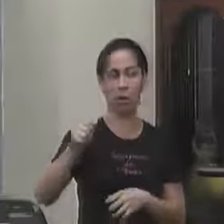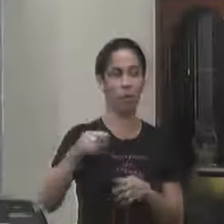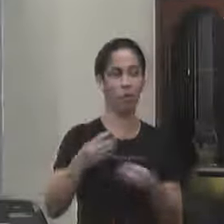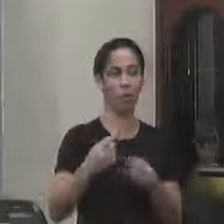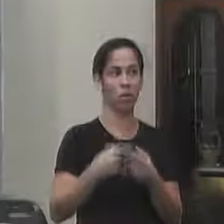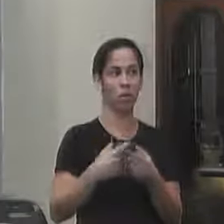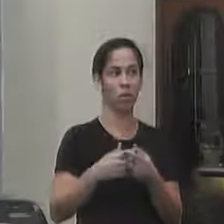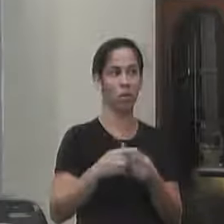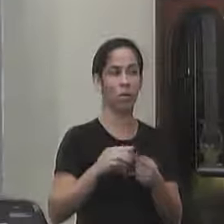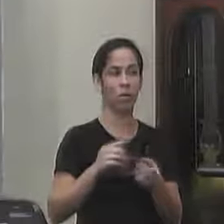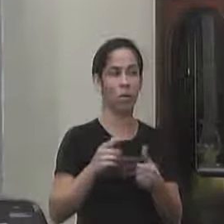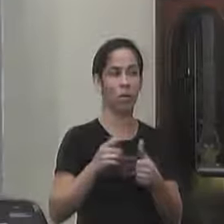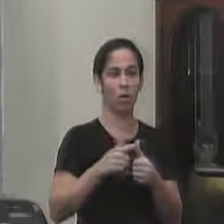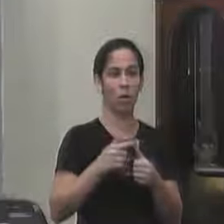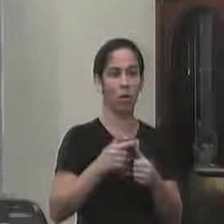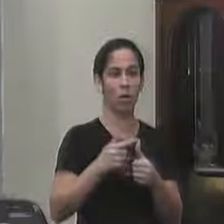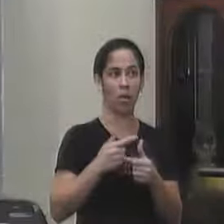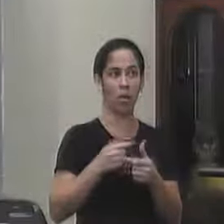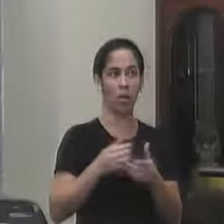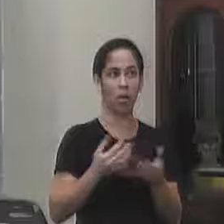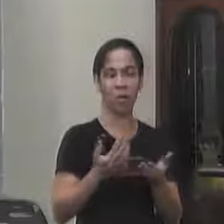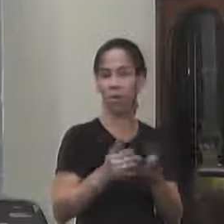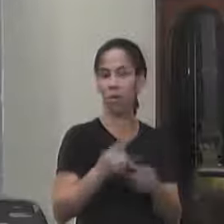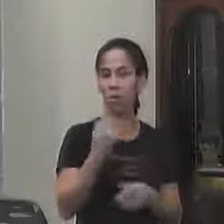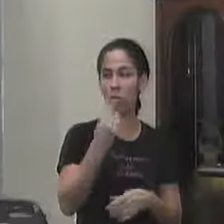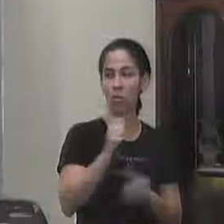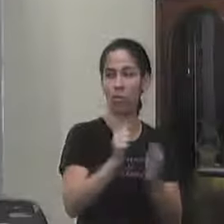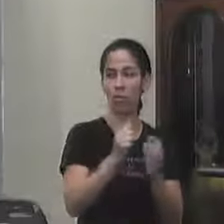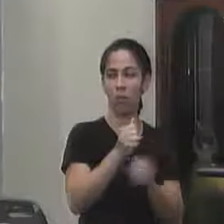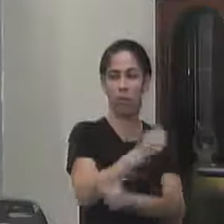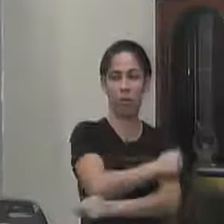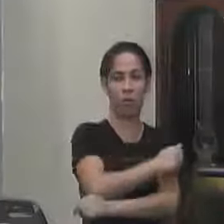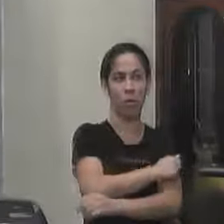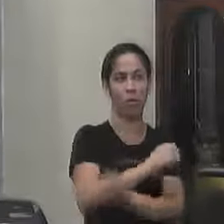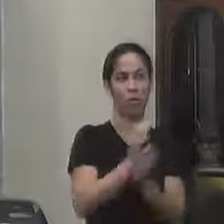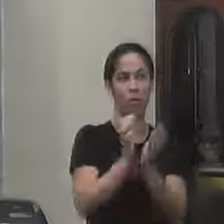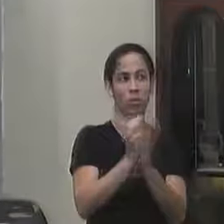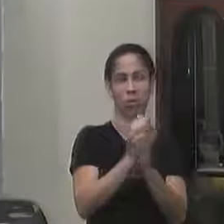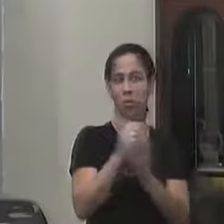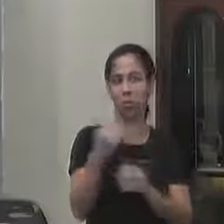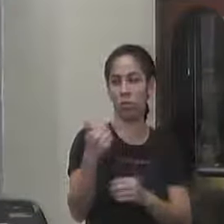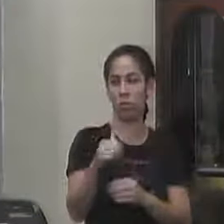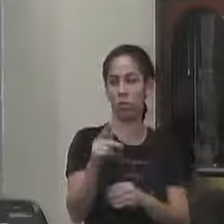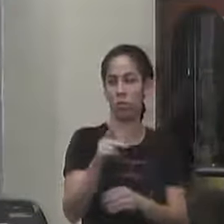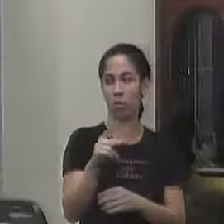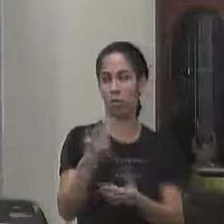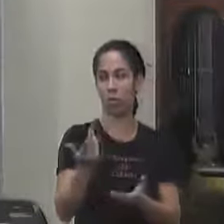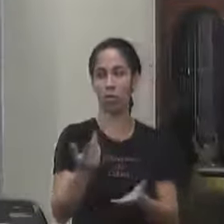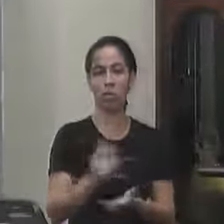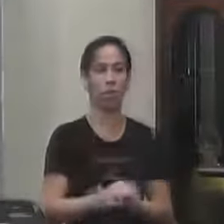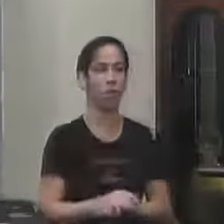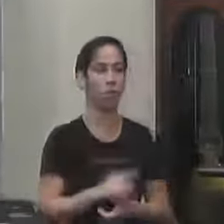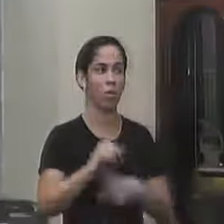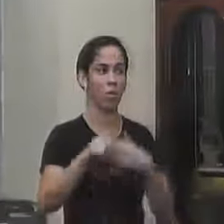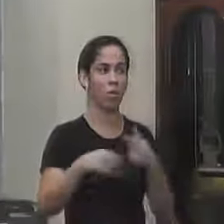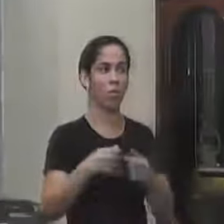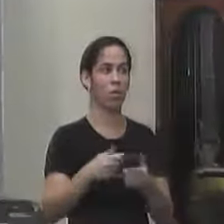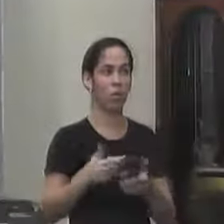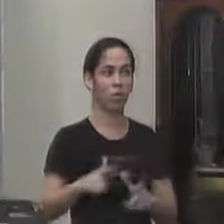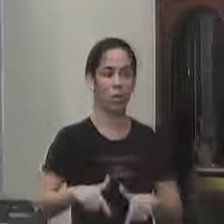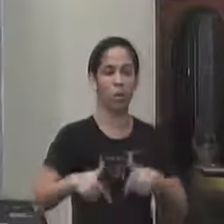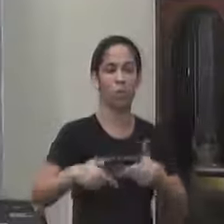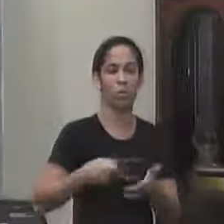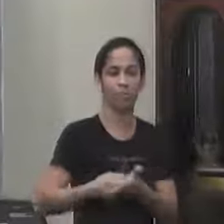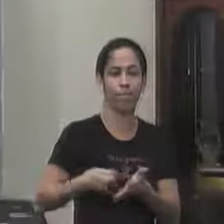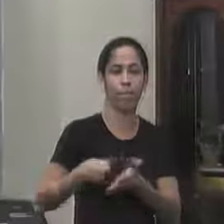terminei o primeiro semestre com um aluno numa turma e onze professores olha então a gente conseguiu está batalhando está